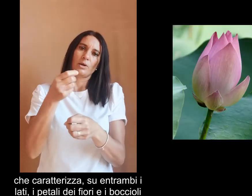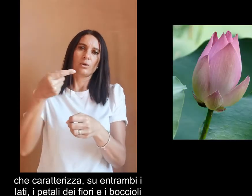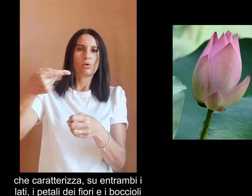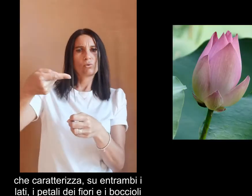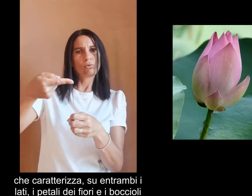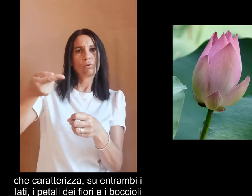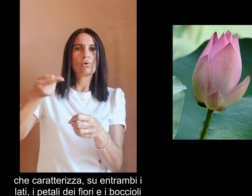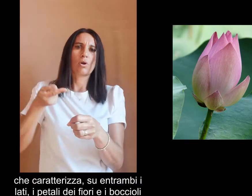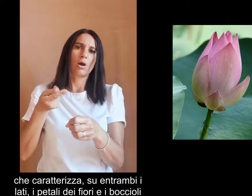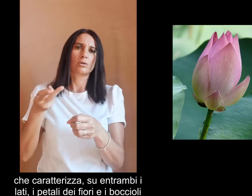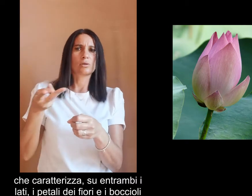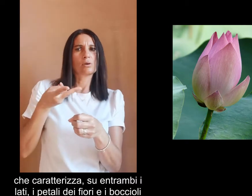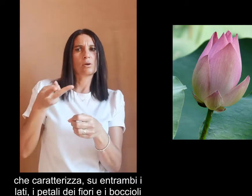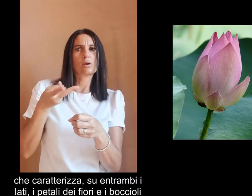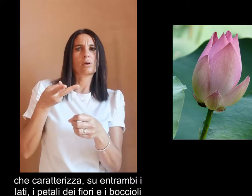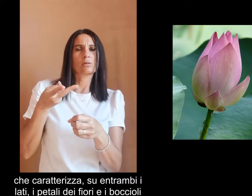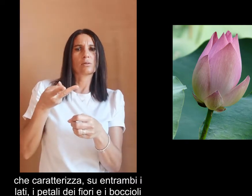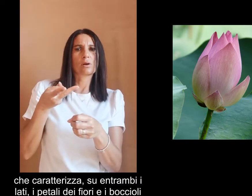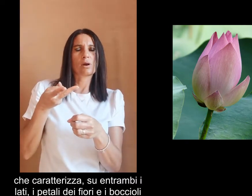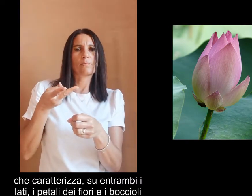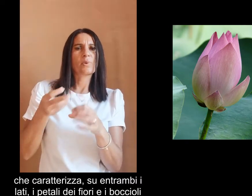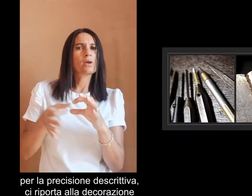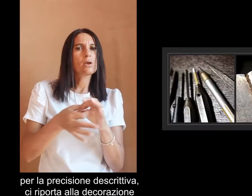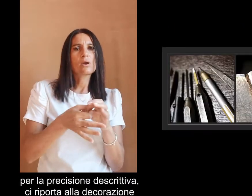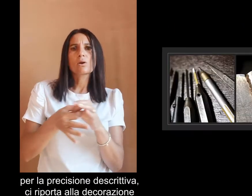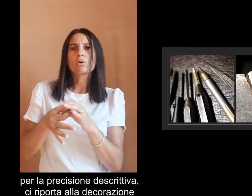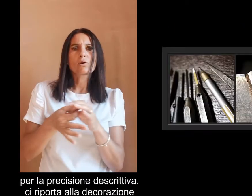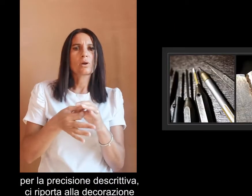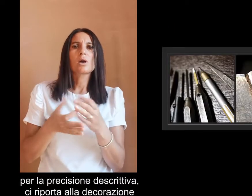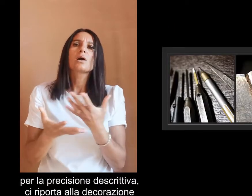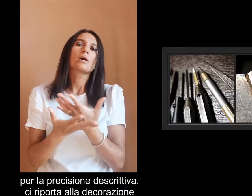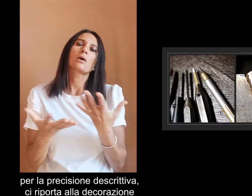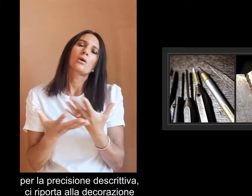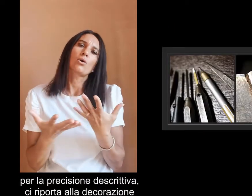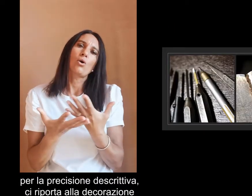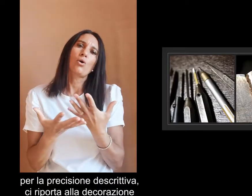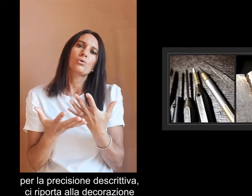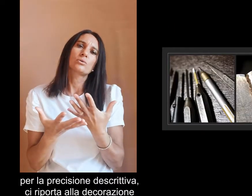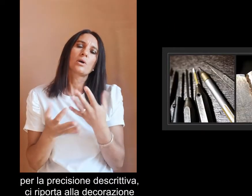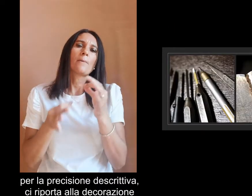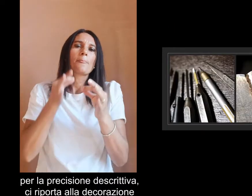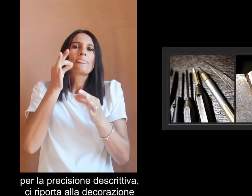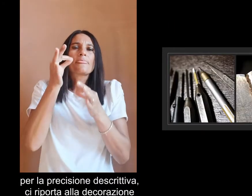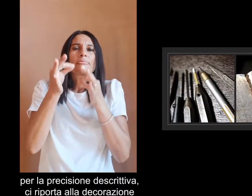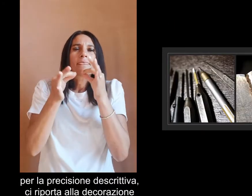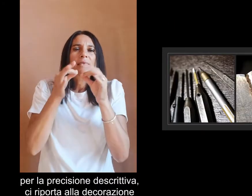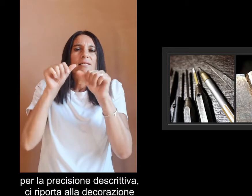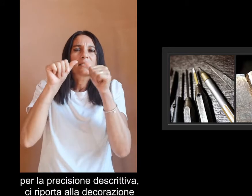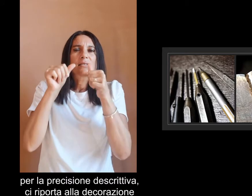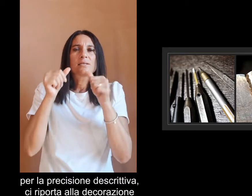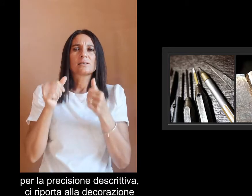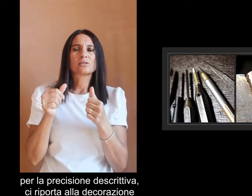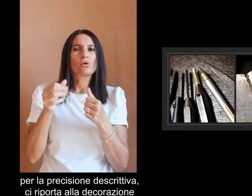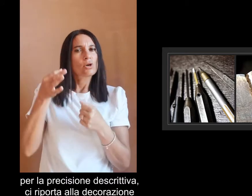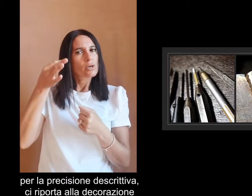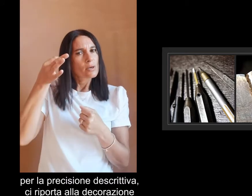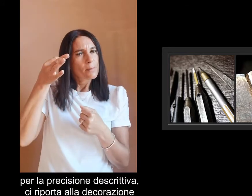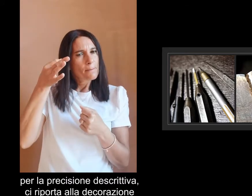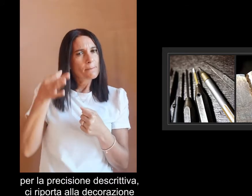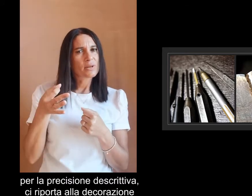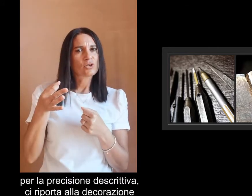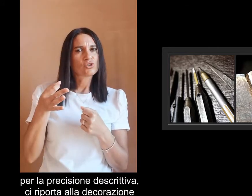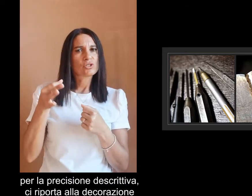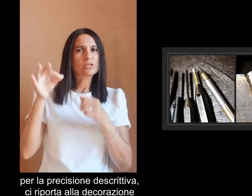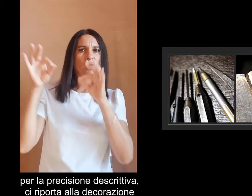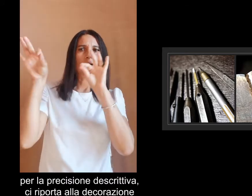fiori e i boccioli per la precisione descrittiva ci